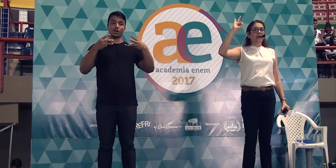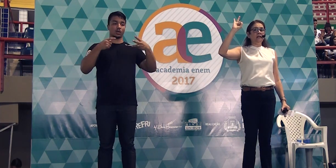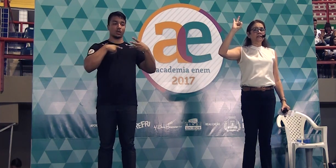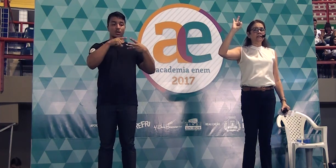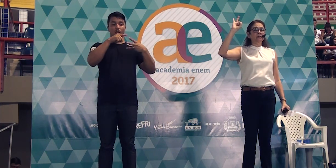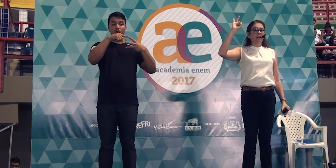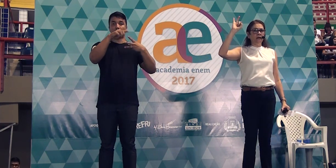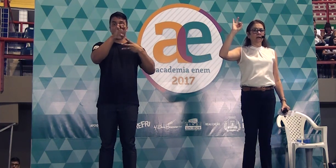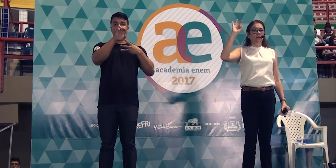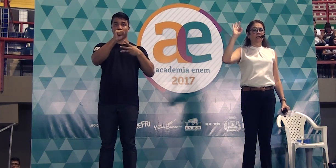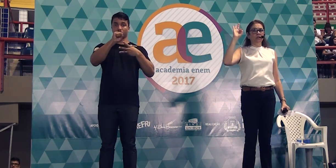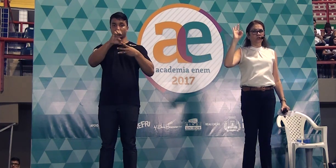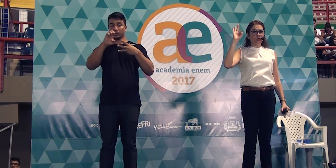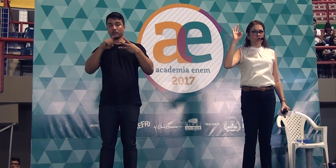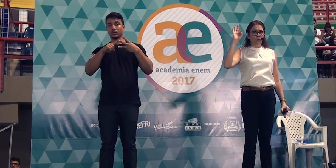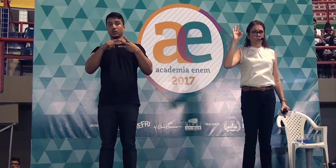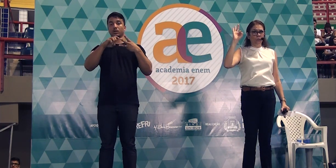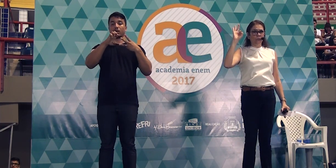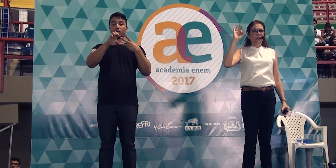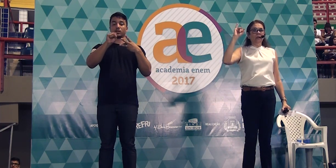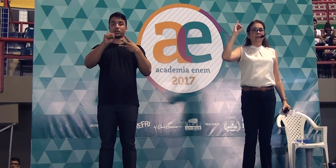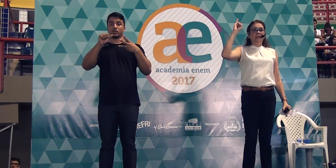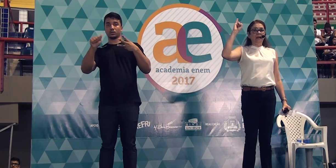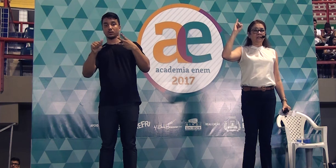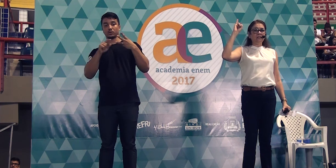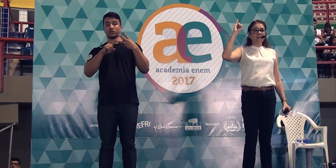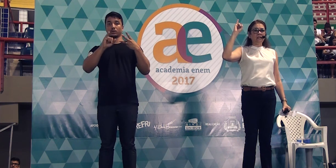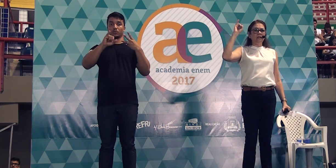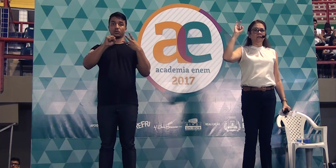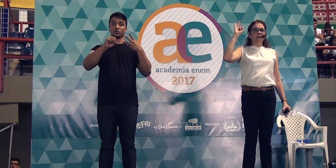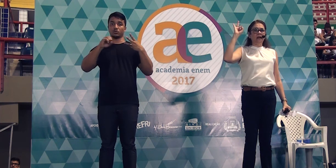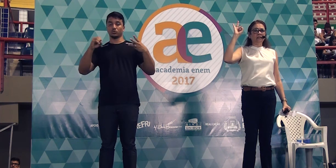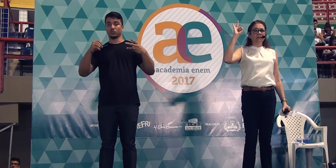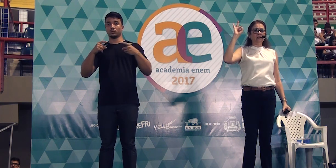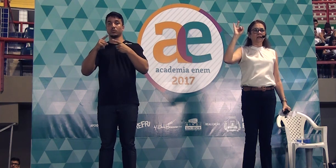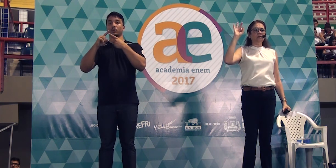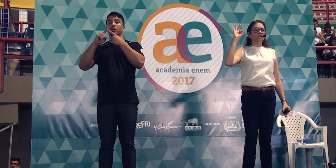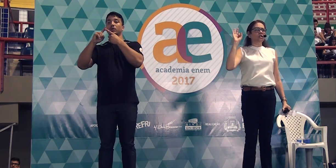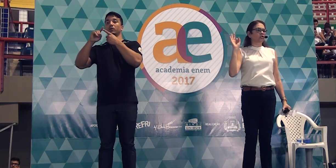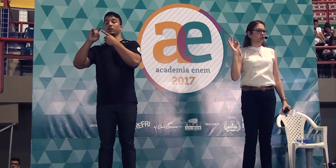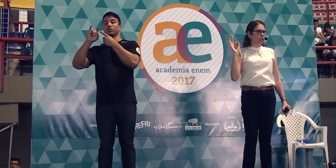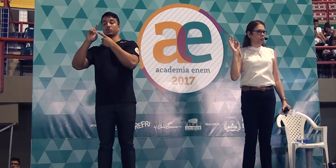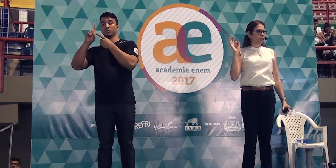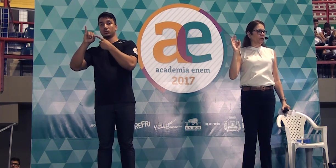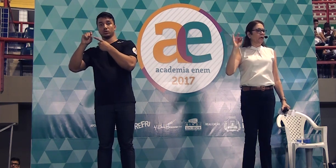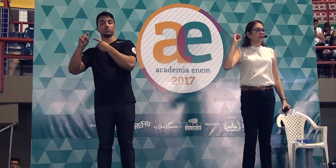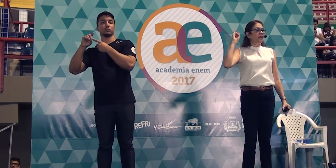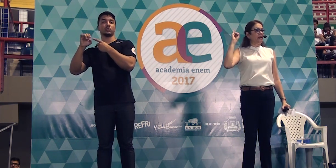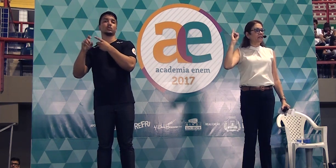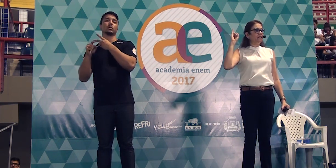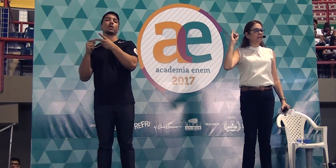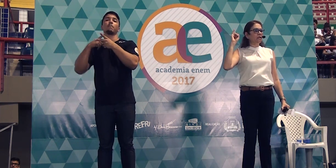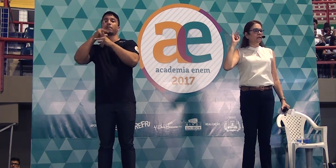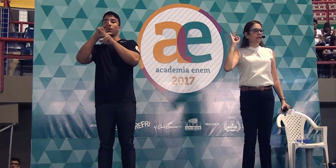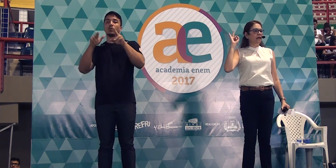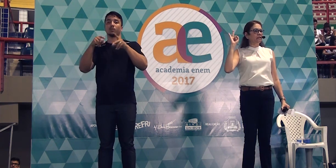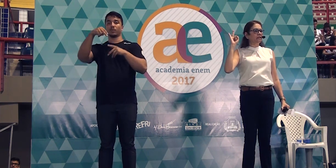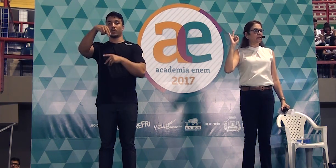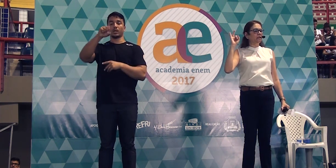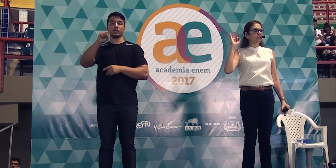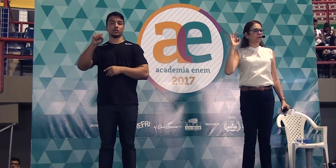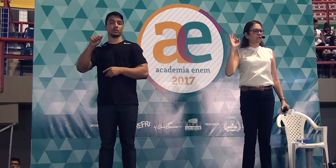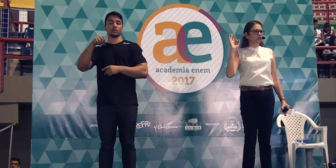essa isso desse dessa disso nesse